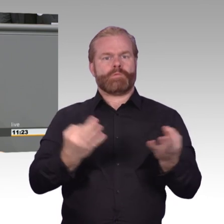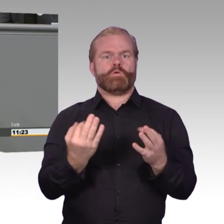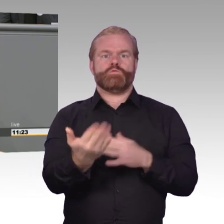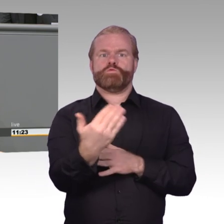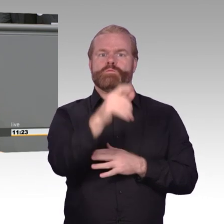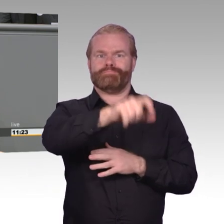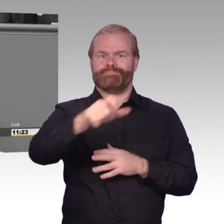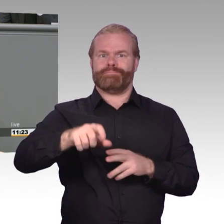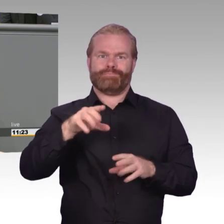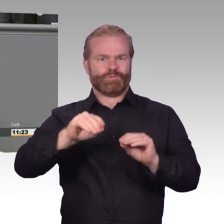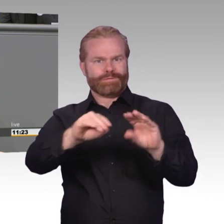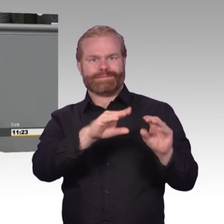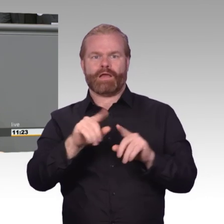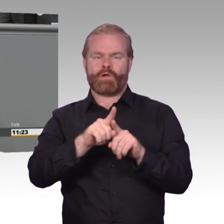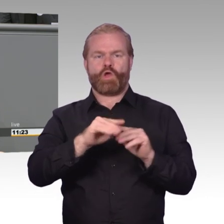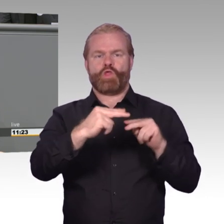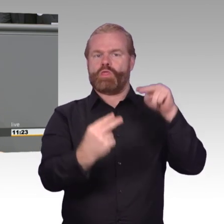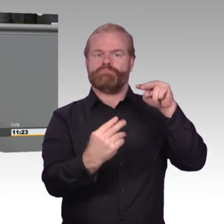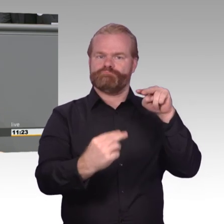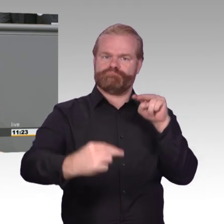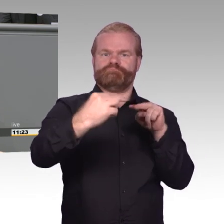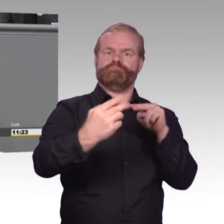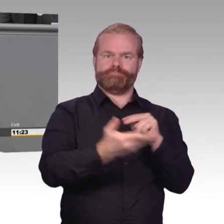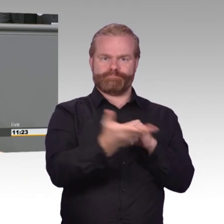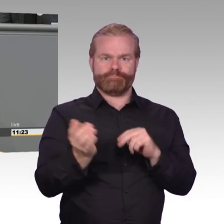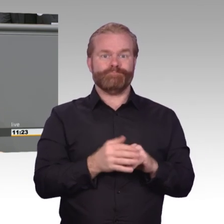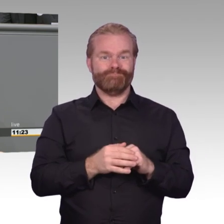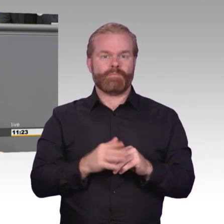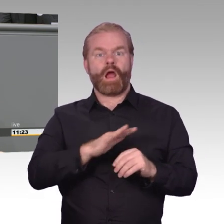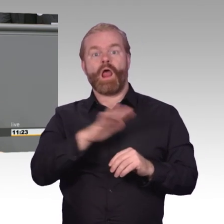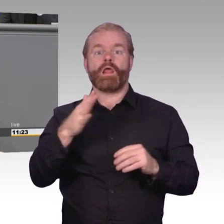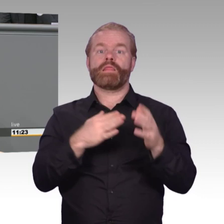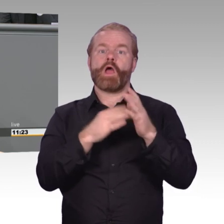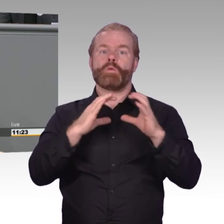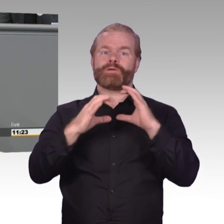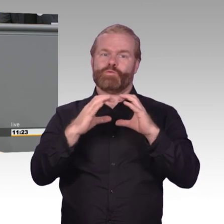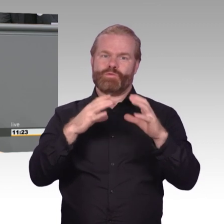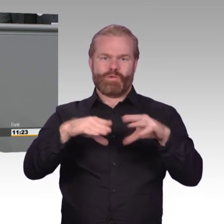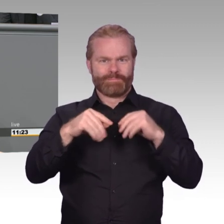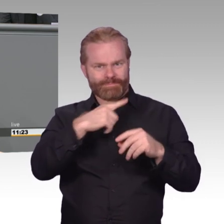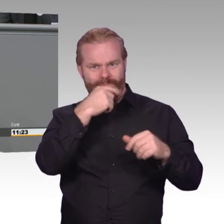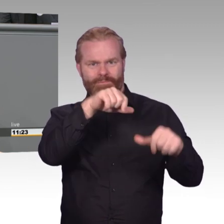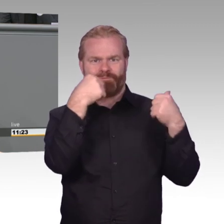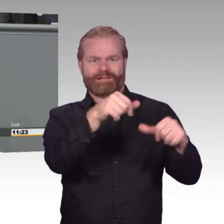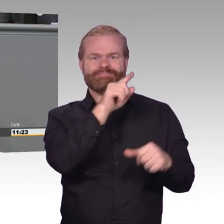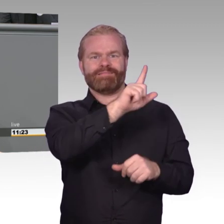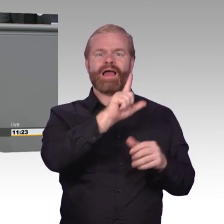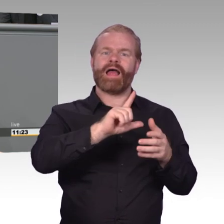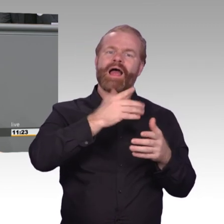und Verbote von Verschlüsselungen zu verhindern. Denn es ist noch nicht so lange her, da sprachen sich Politiker in Deutschland gegen Verschlüsselungen aus. Wir